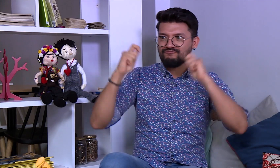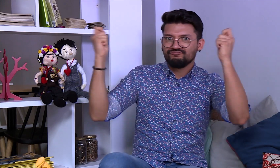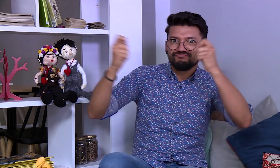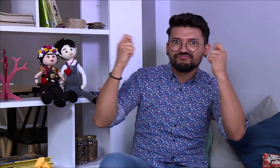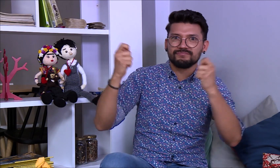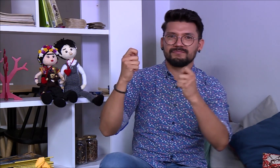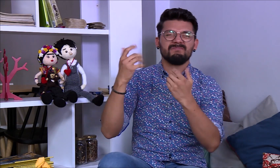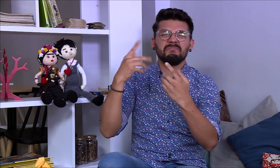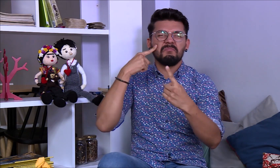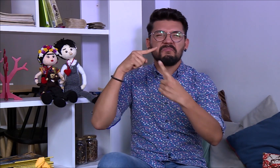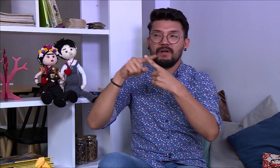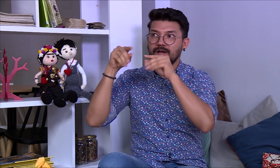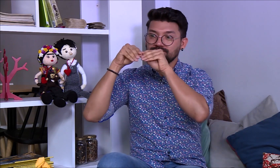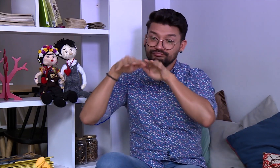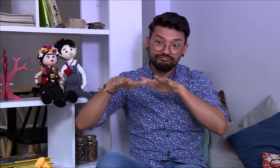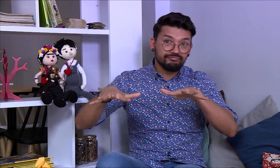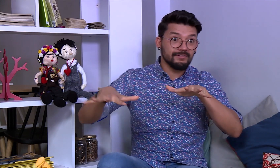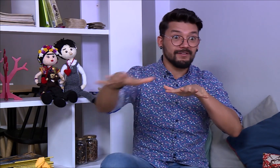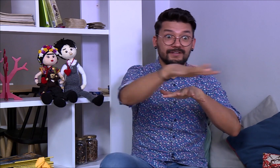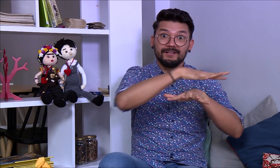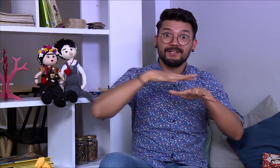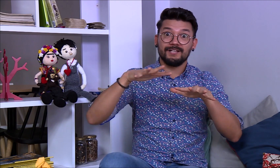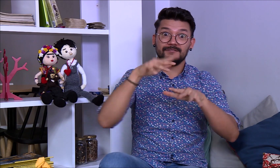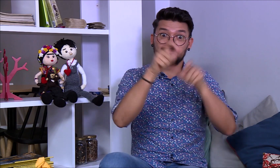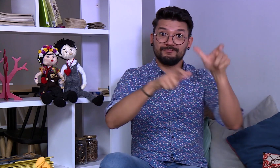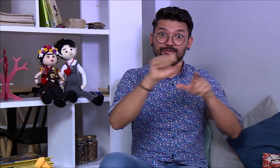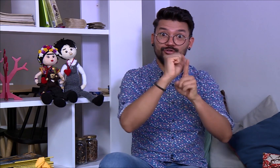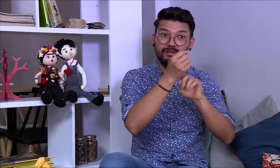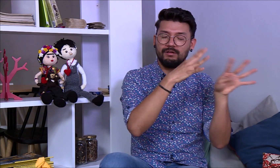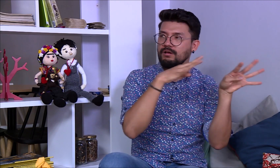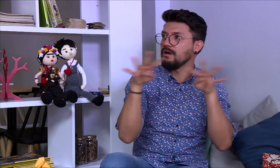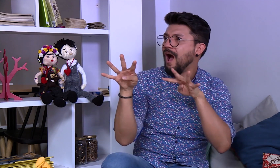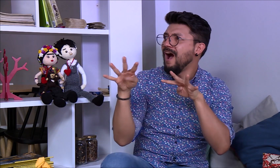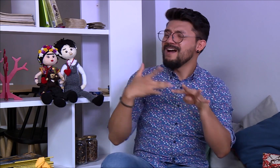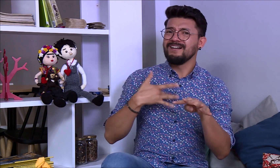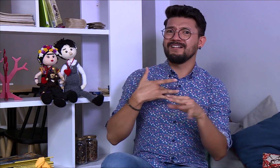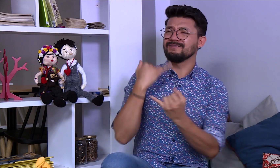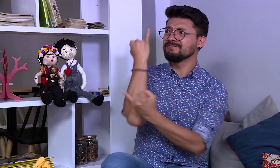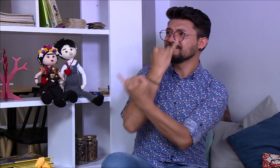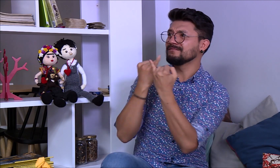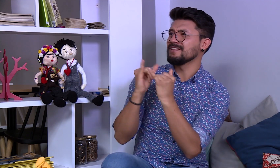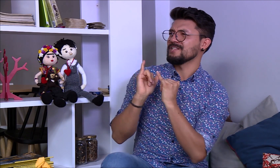contenido en redes sociales, quiere que ese contenido sea masivo, que llegue a muchas personas.